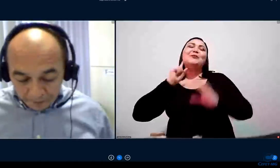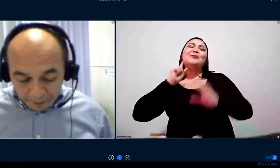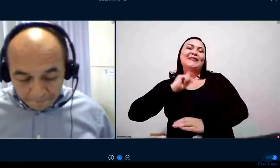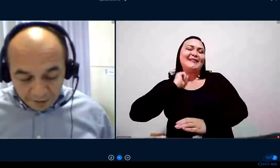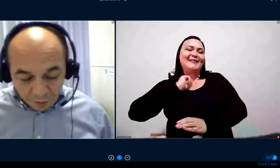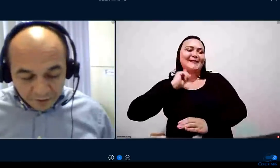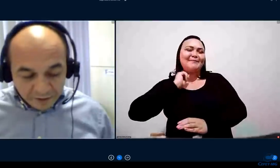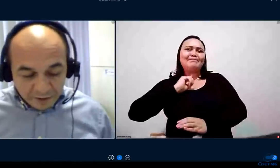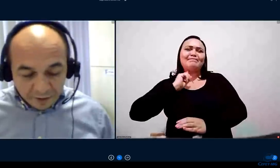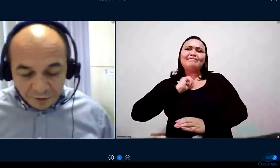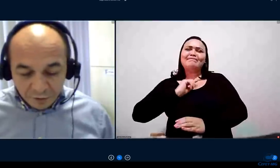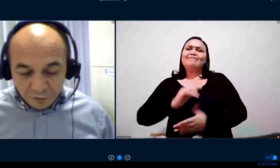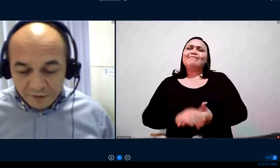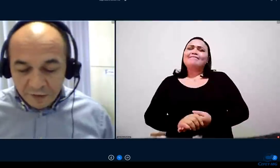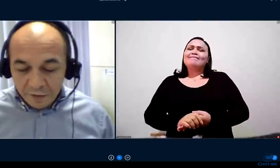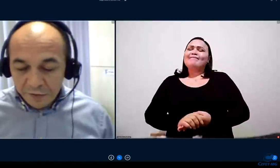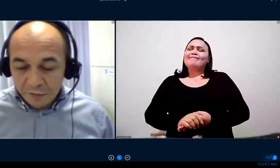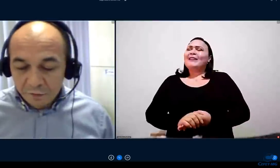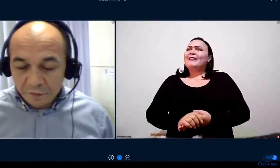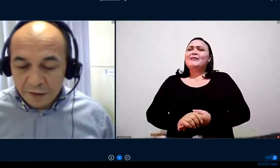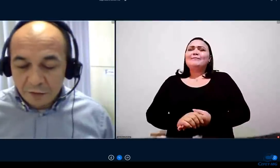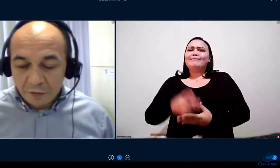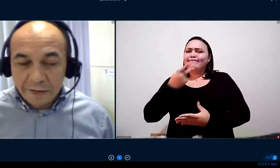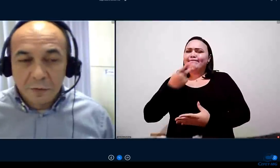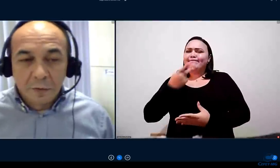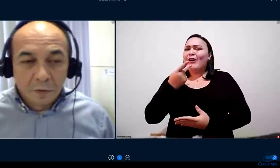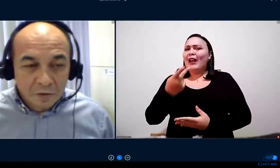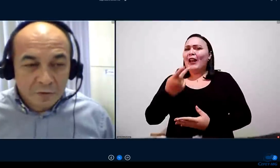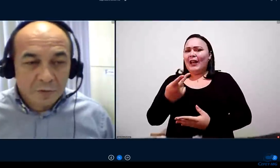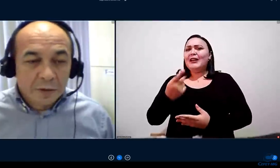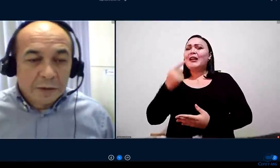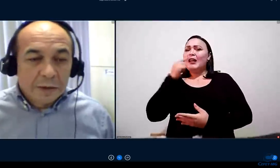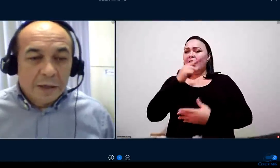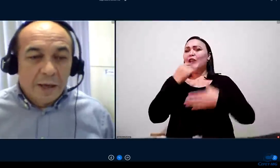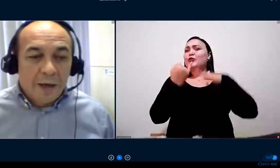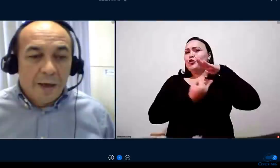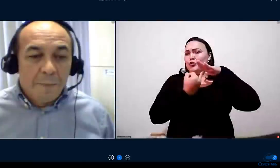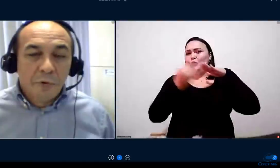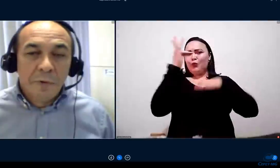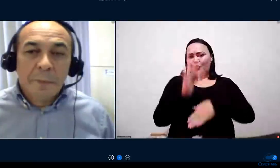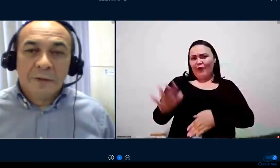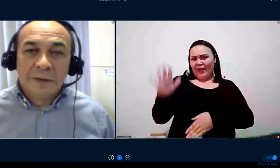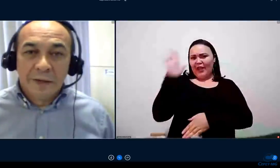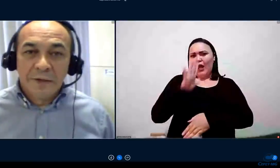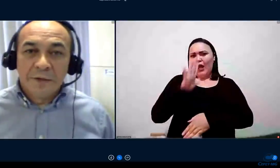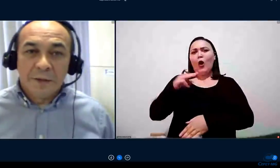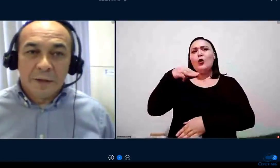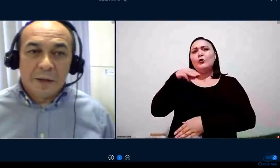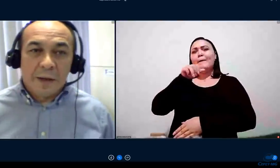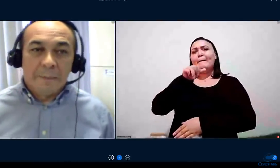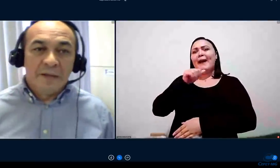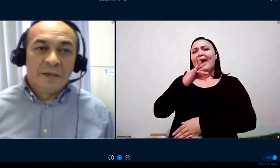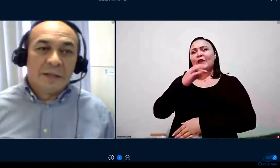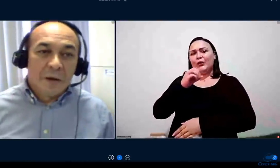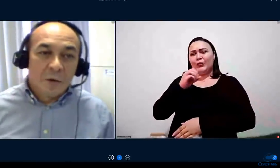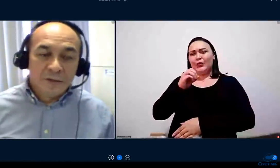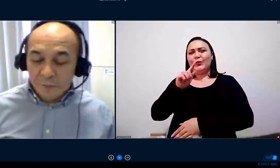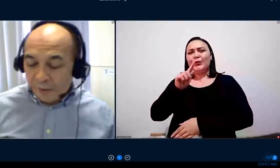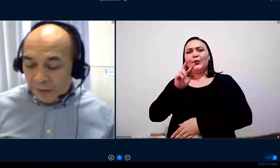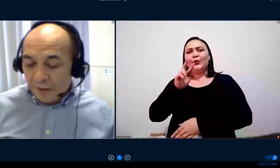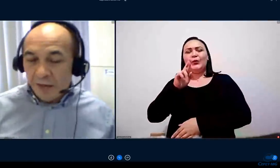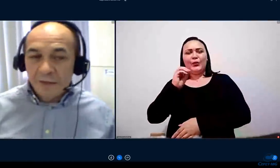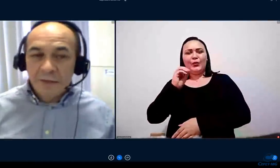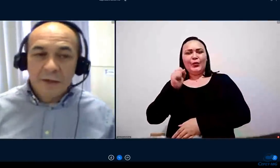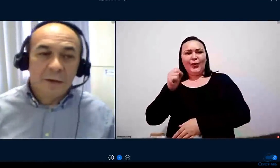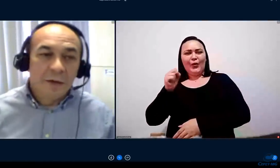que para a nossa instituição, Instituto Federal de Mato Grosso, é muito importante apresentar a nossa